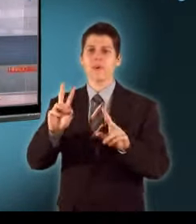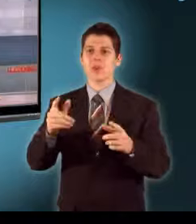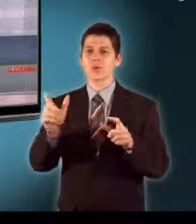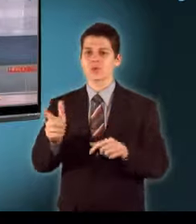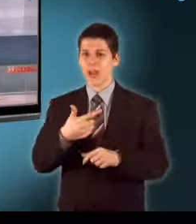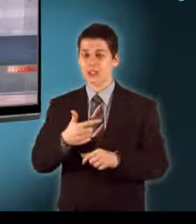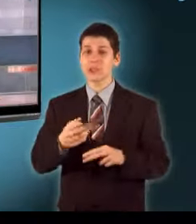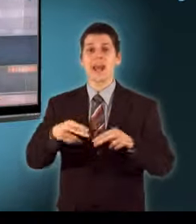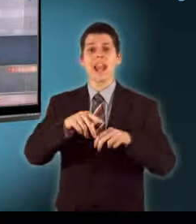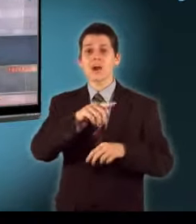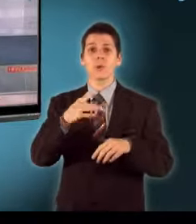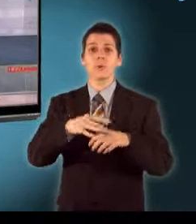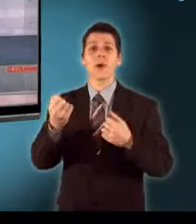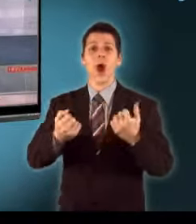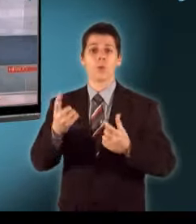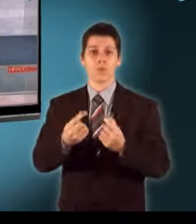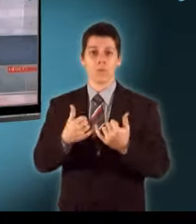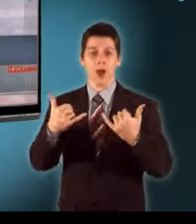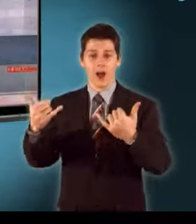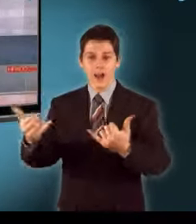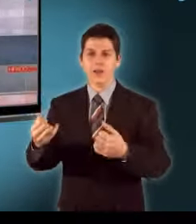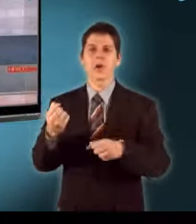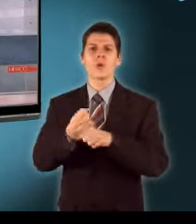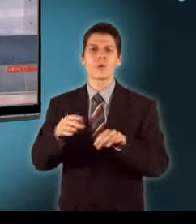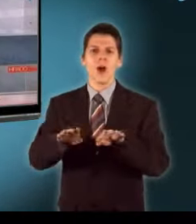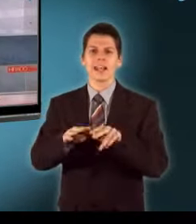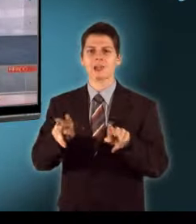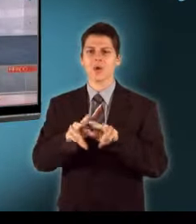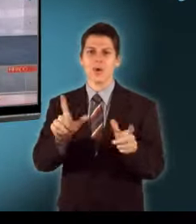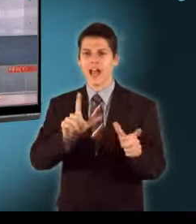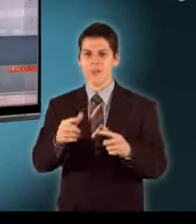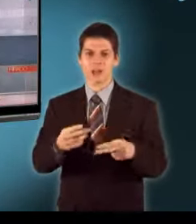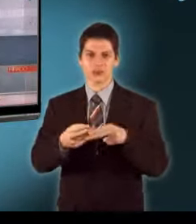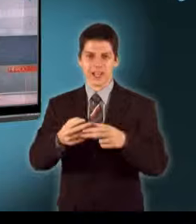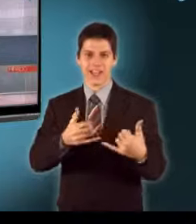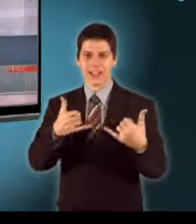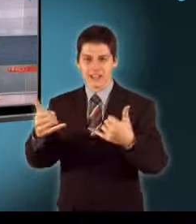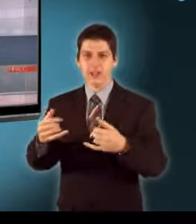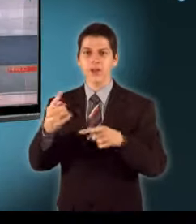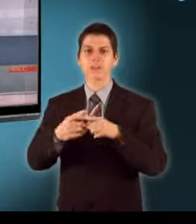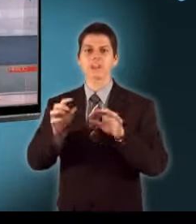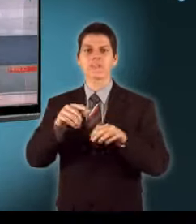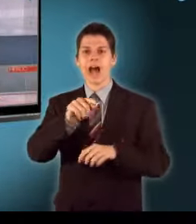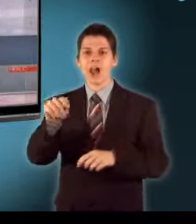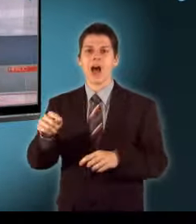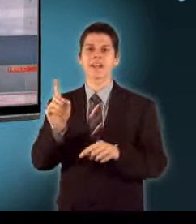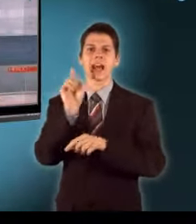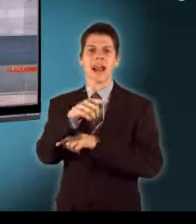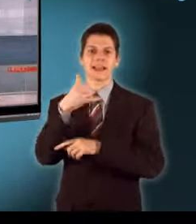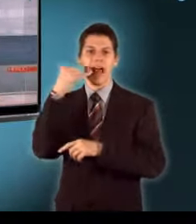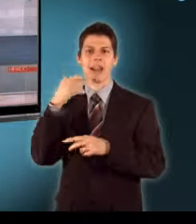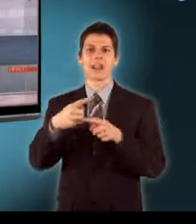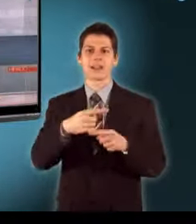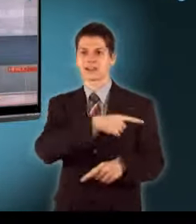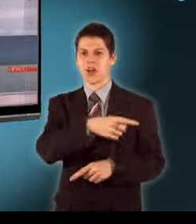A legtöbben autóval próbáltak megbejutni a munkahelyükre Kollégák és rokonok fuvarozták egymást Egyes cégek kis buszokat vagy taxit